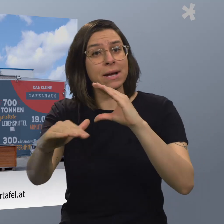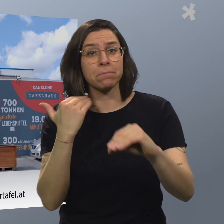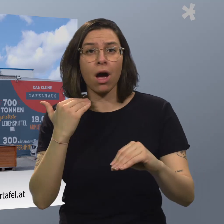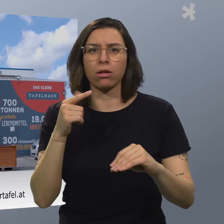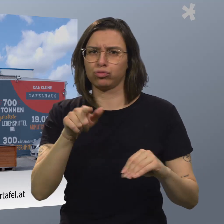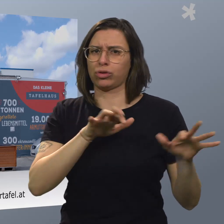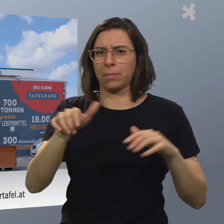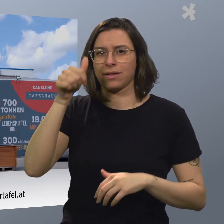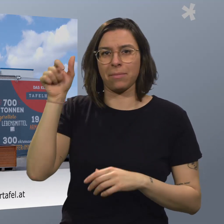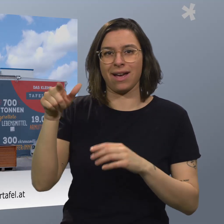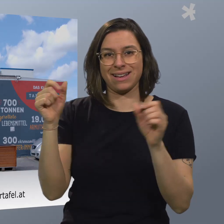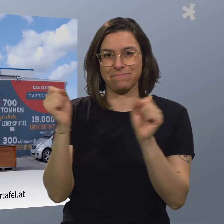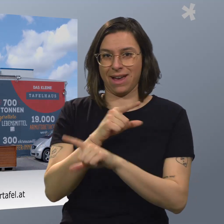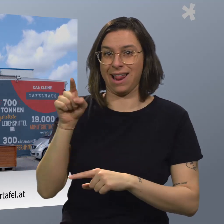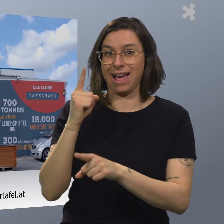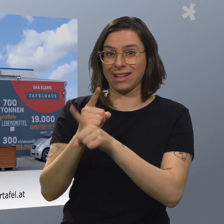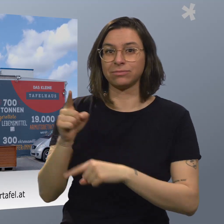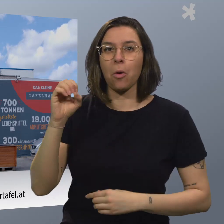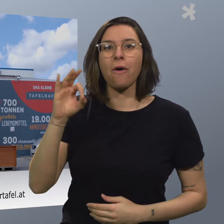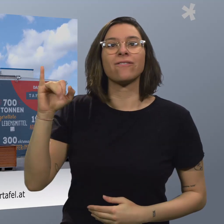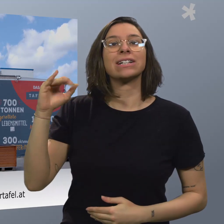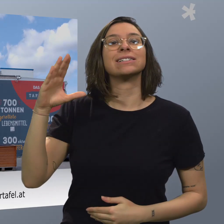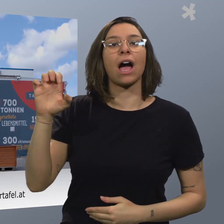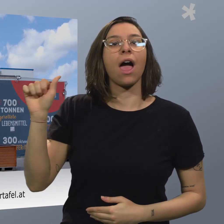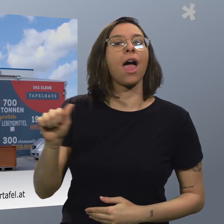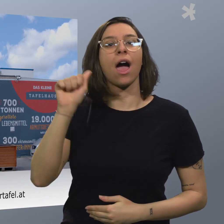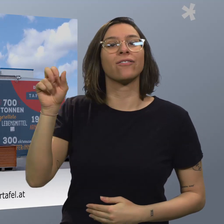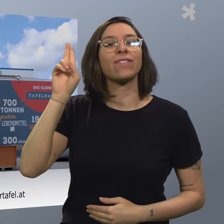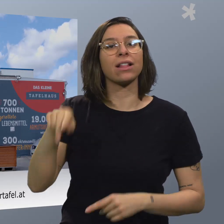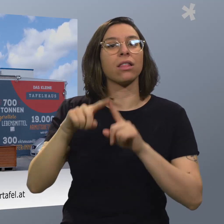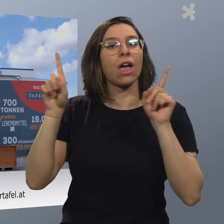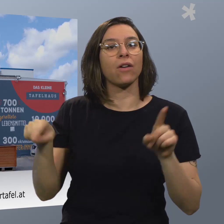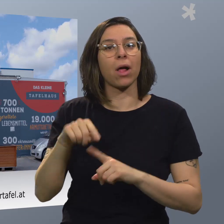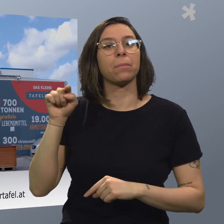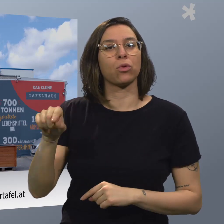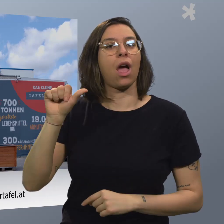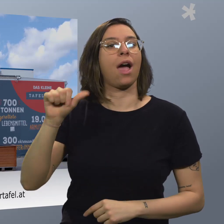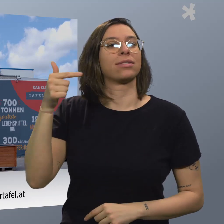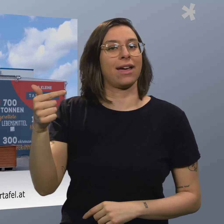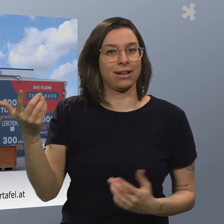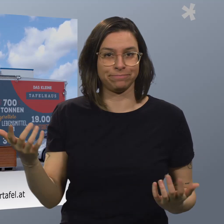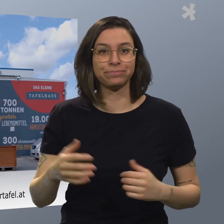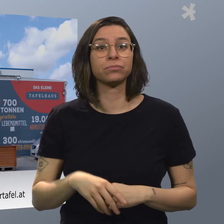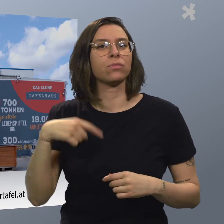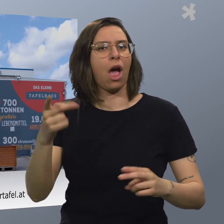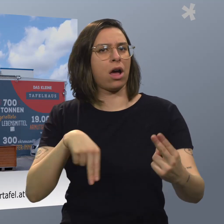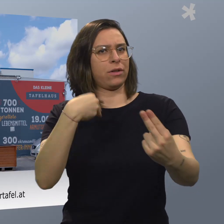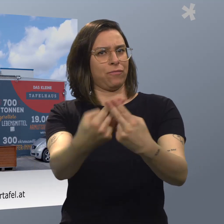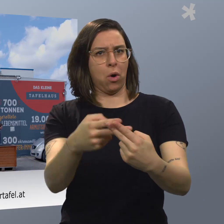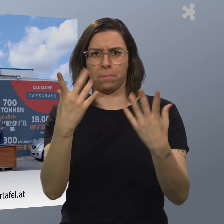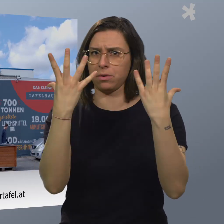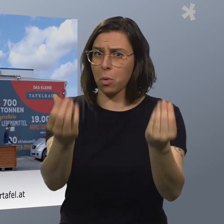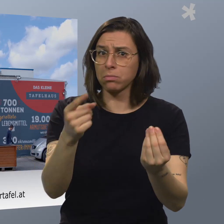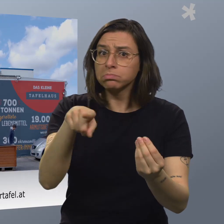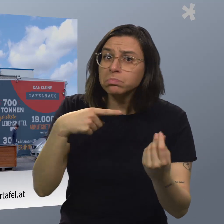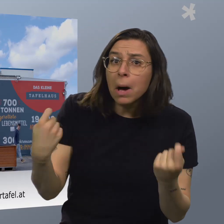anrufen oder ein E-Mail schreiben unter office.winnertafel.at und dann kriegt man die Antwort einfach.